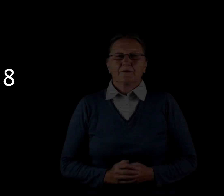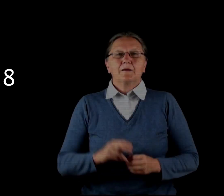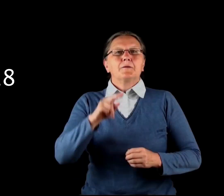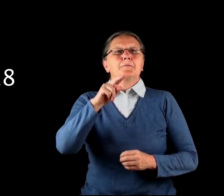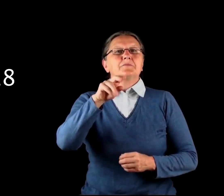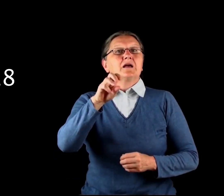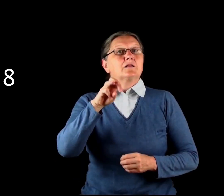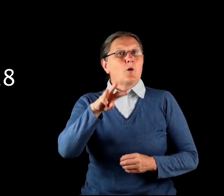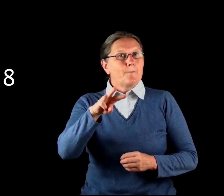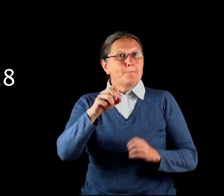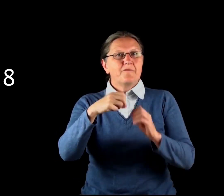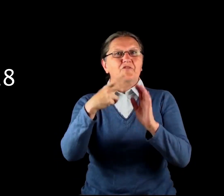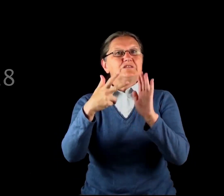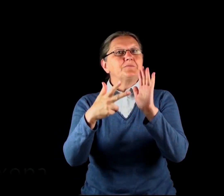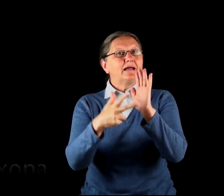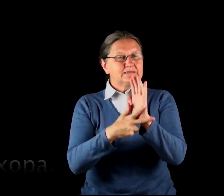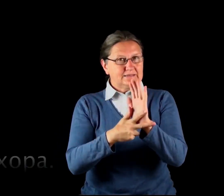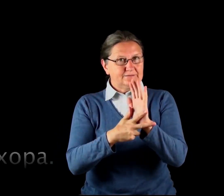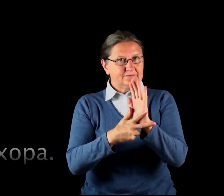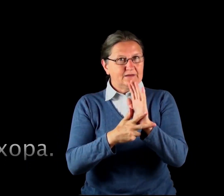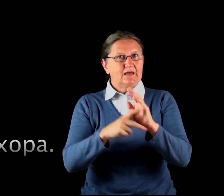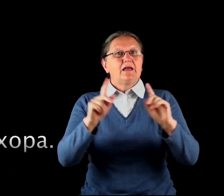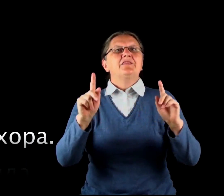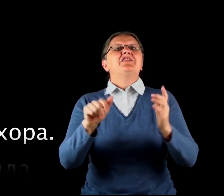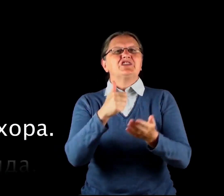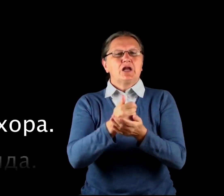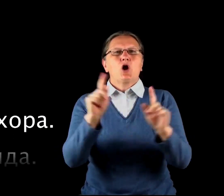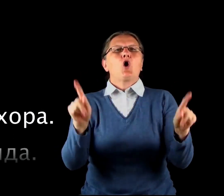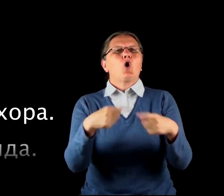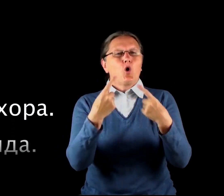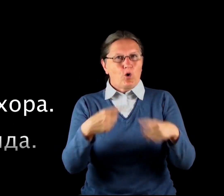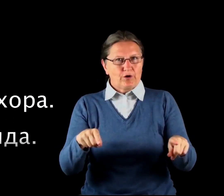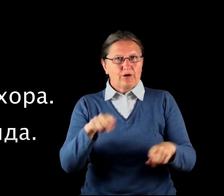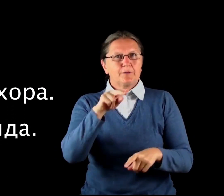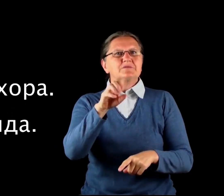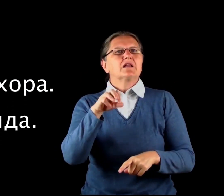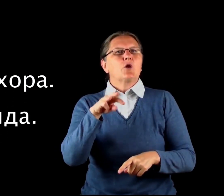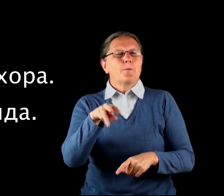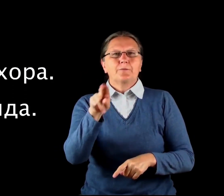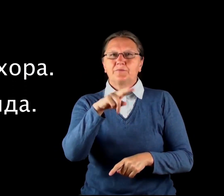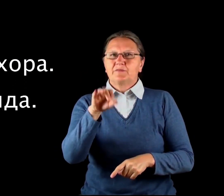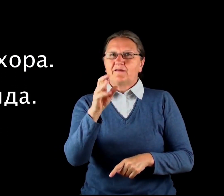Псалом восемнадцатый Начальнику хора Псалом Давида